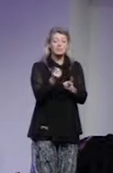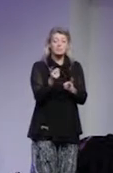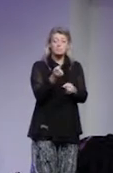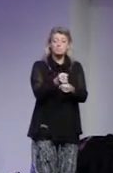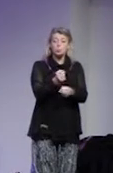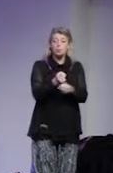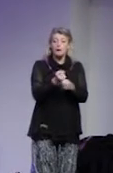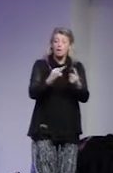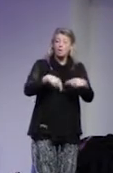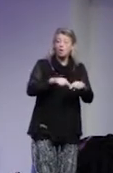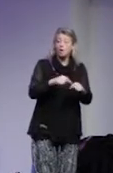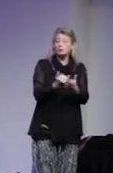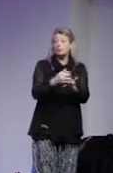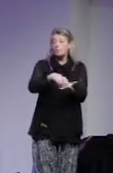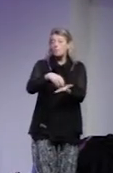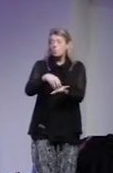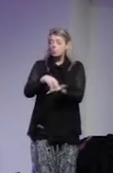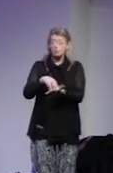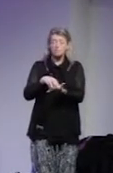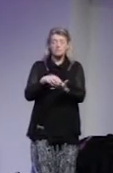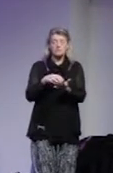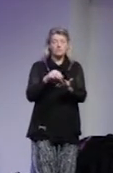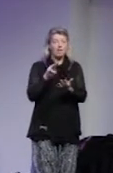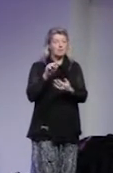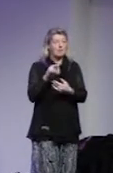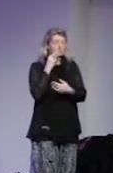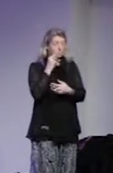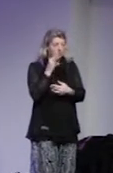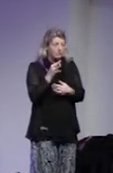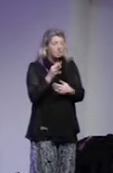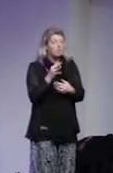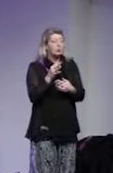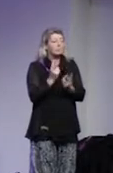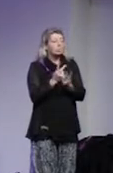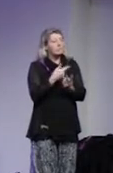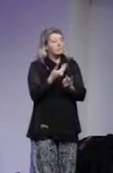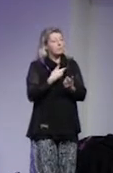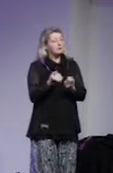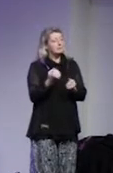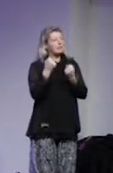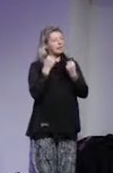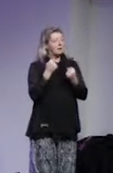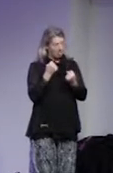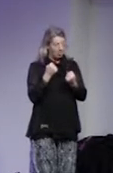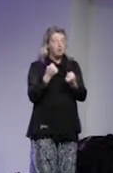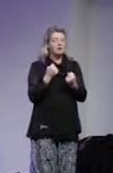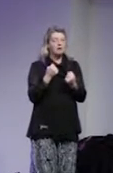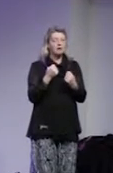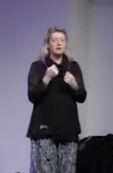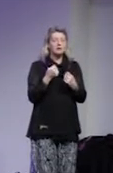arbetar lokalt och i kommuner med mänskliga rättigheter ska få lite råg i ryggen. Att det här arbetet faktiskt är